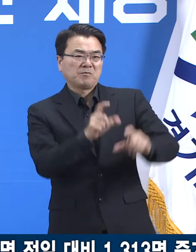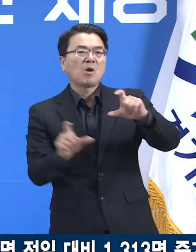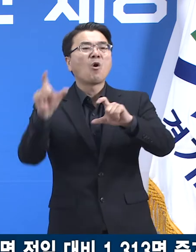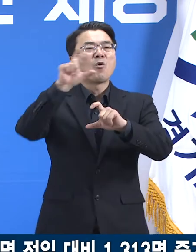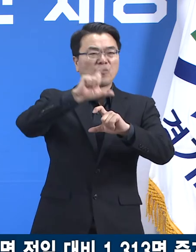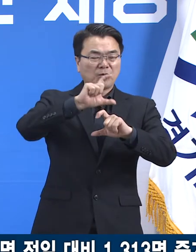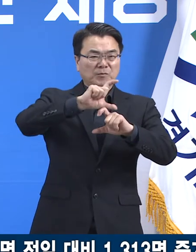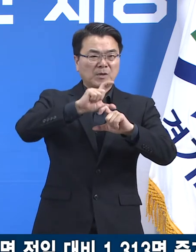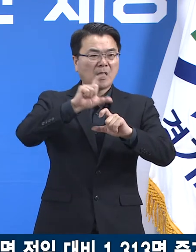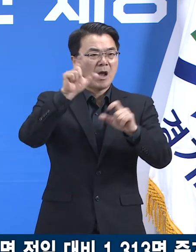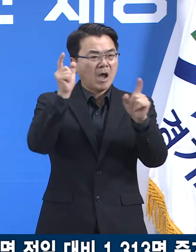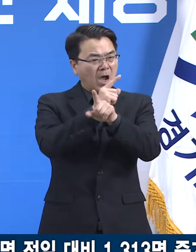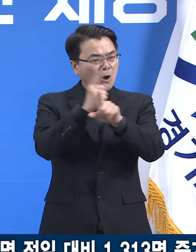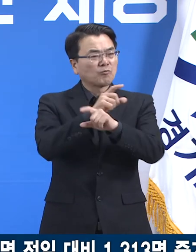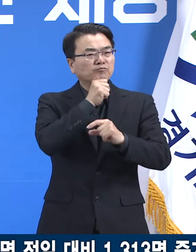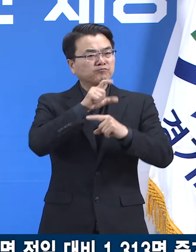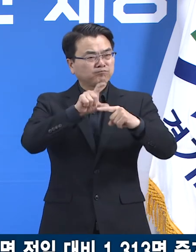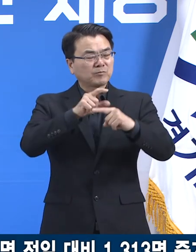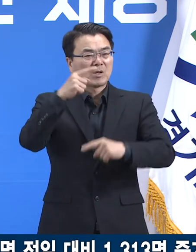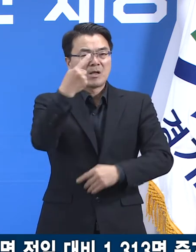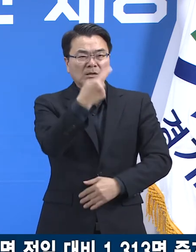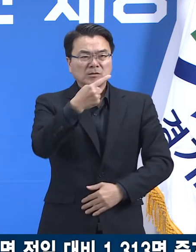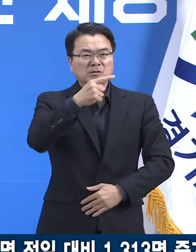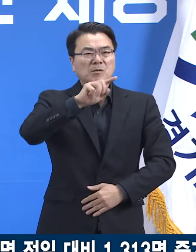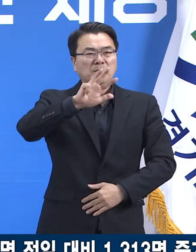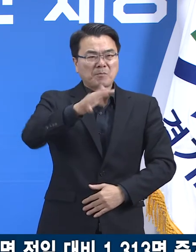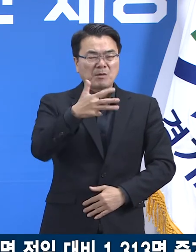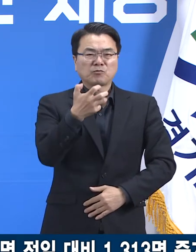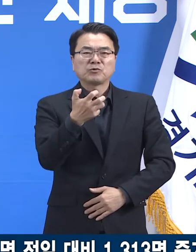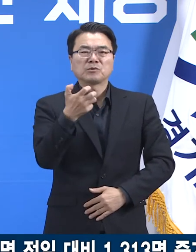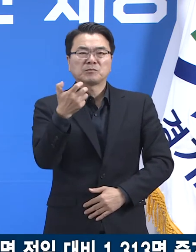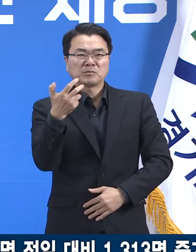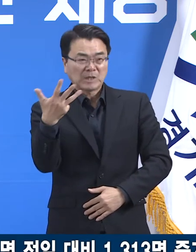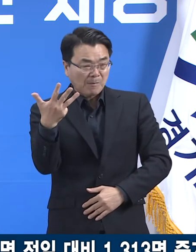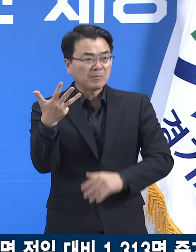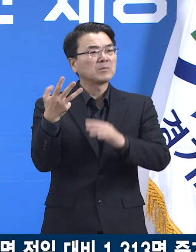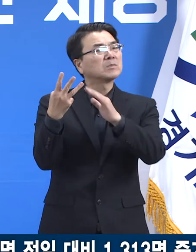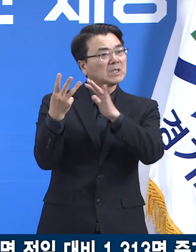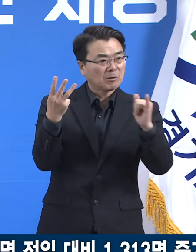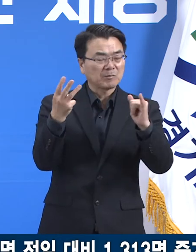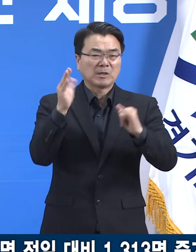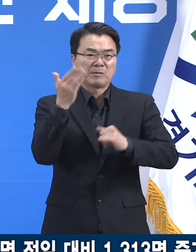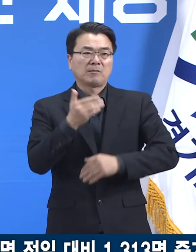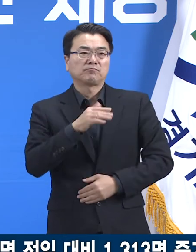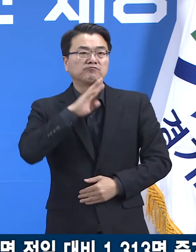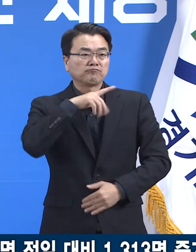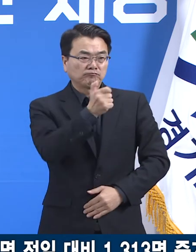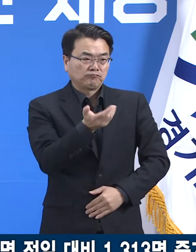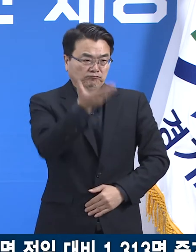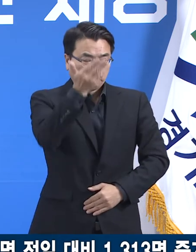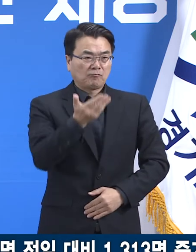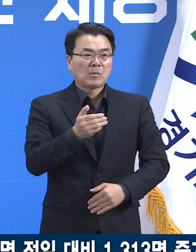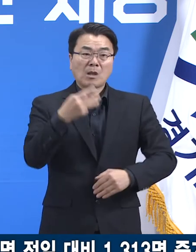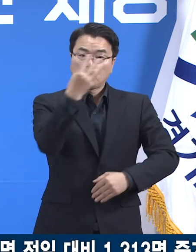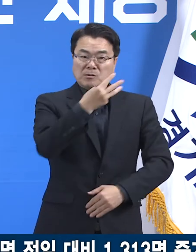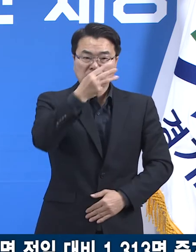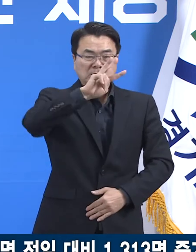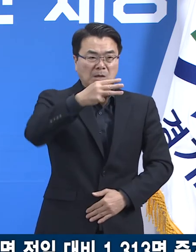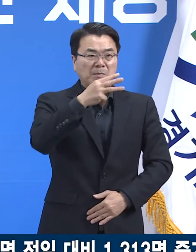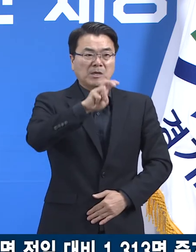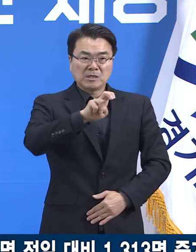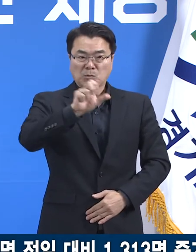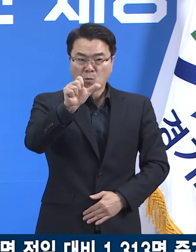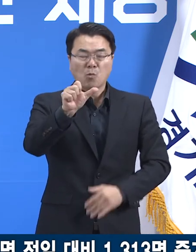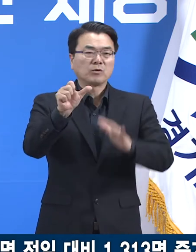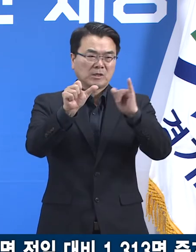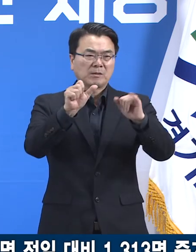하루 평균 확진자는 1,893명입니다. 연령별로 보면 60세 이상 확진자가 3,325명으로